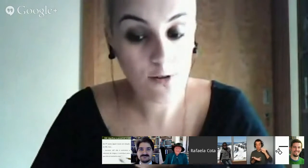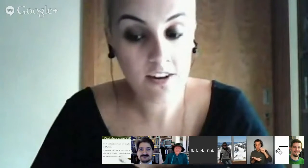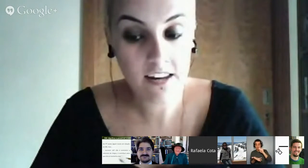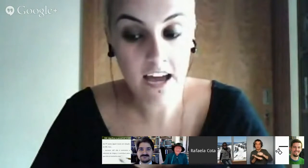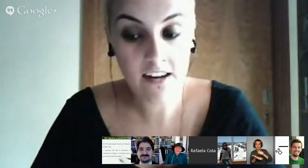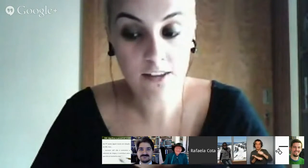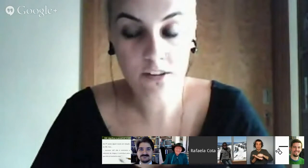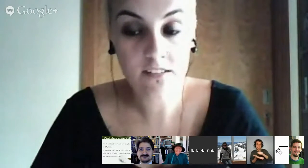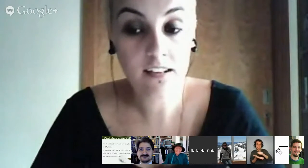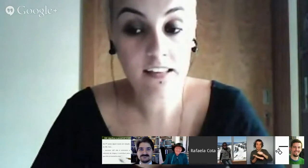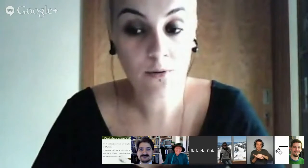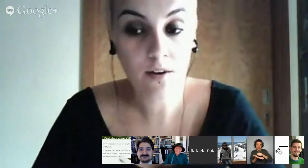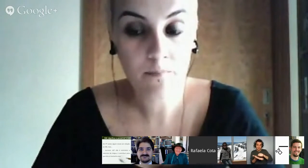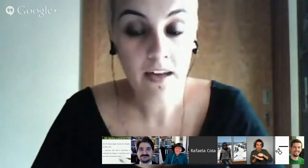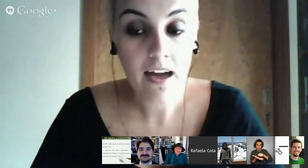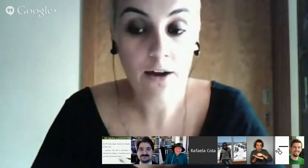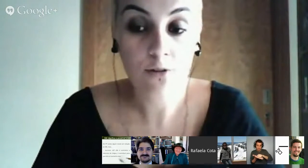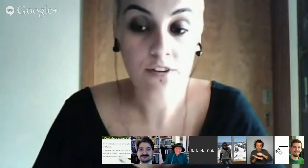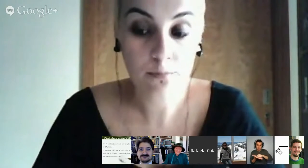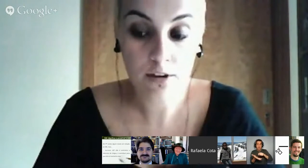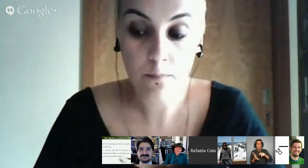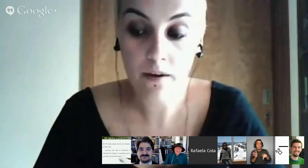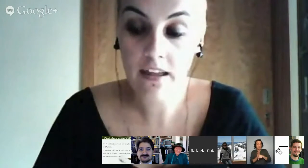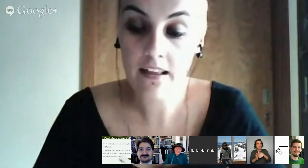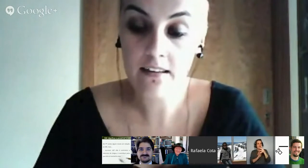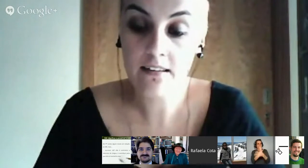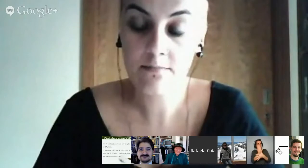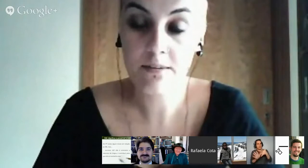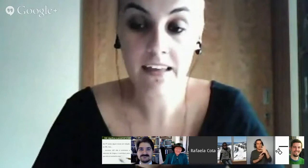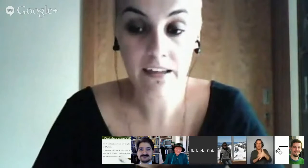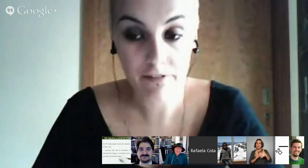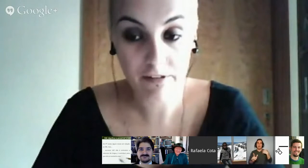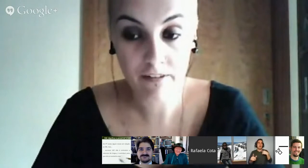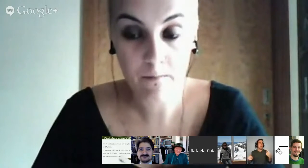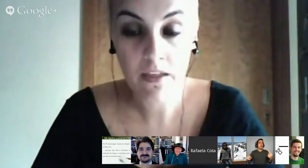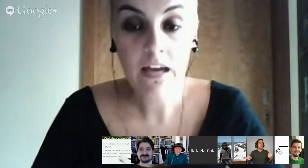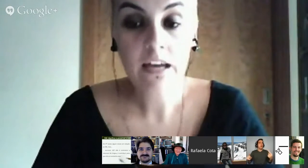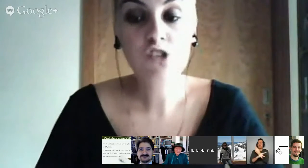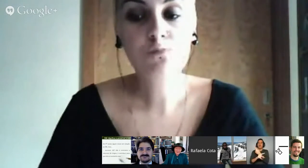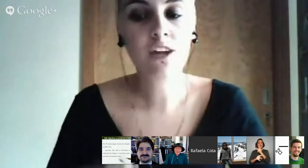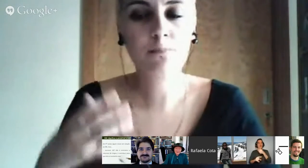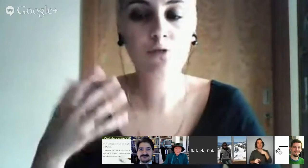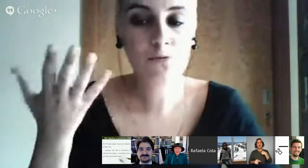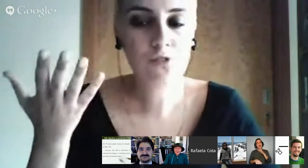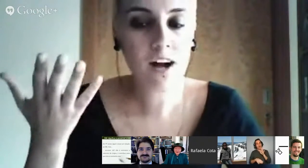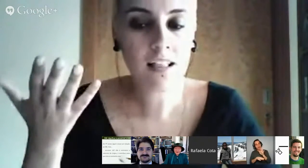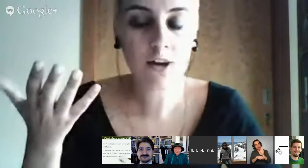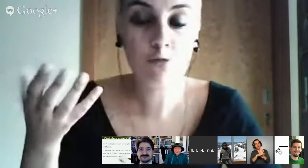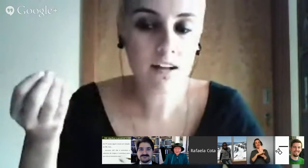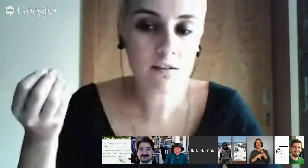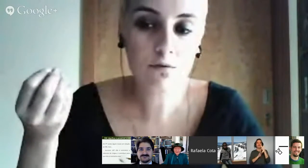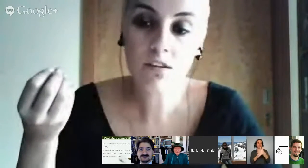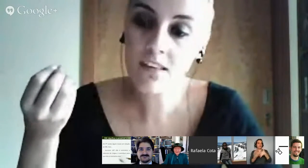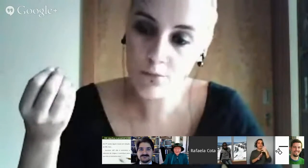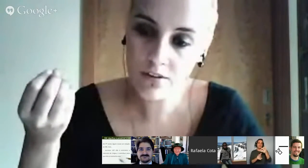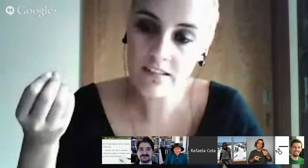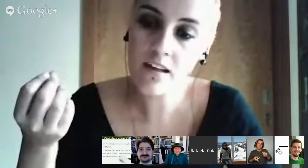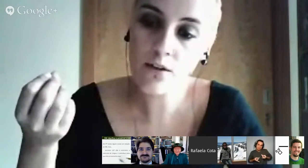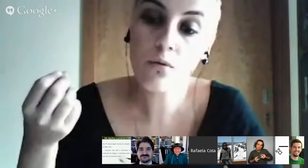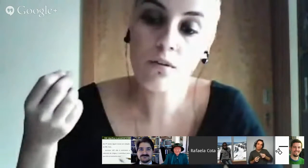contrariar a natureza da língua é contribuir para que ela se mantenha viva isto porquê? porque em Portugal a comunidade surda tem muito receio de